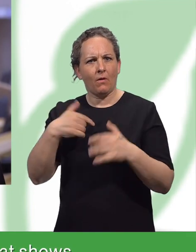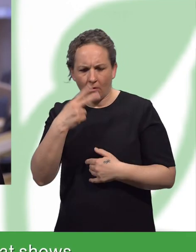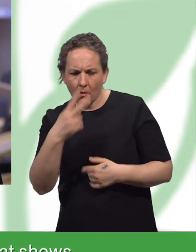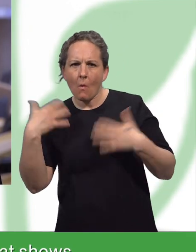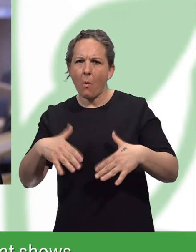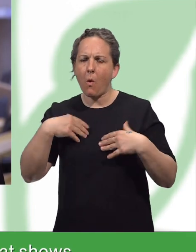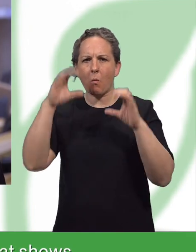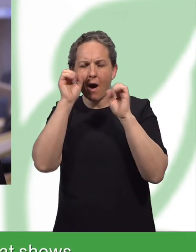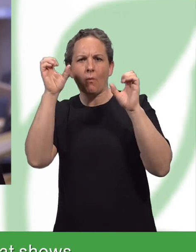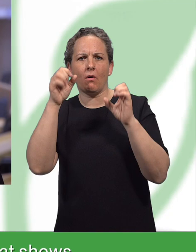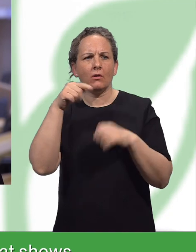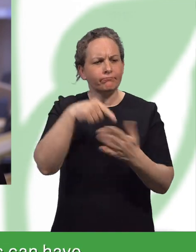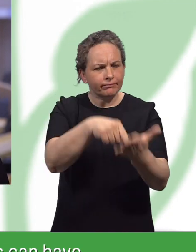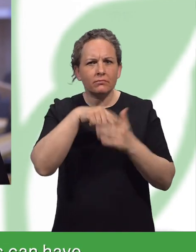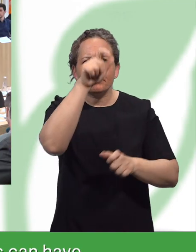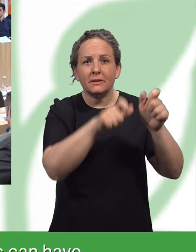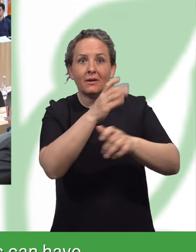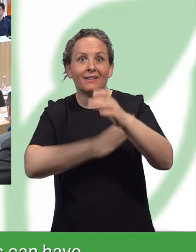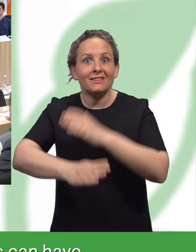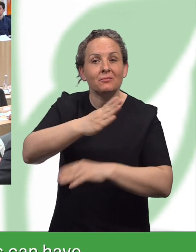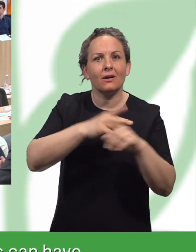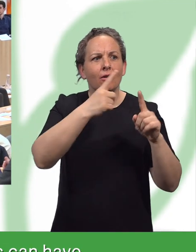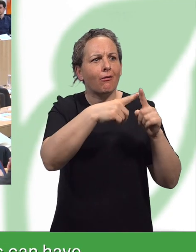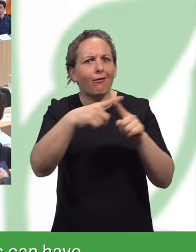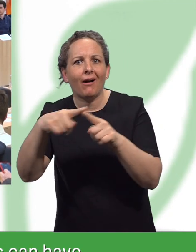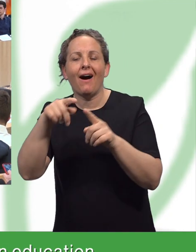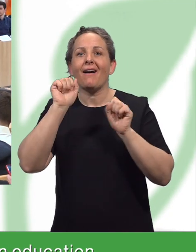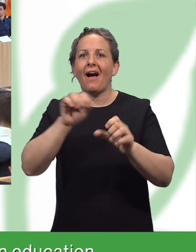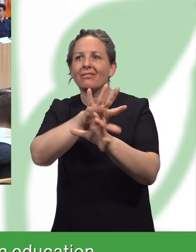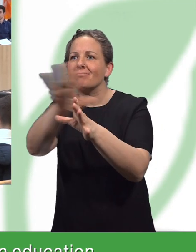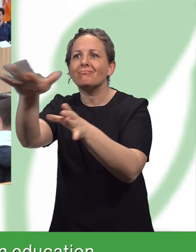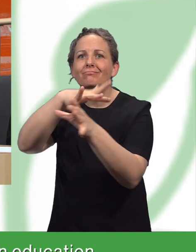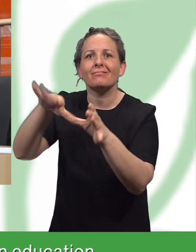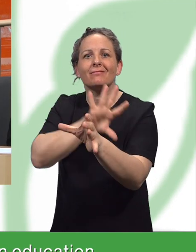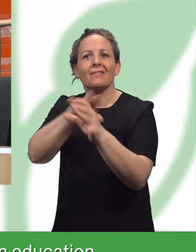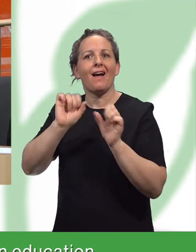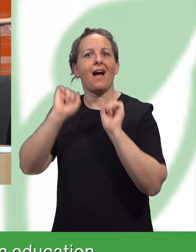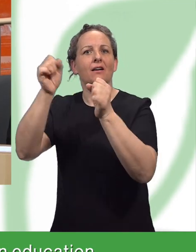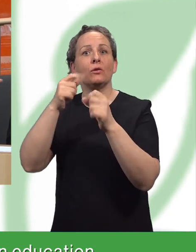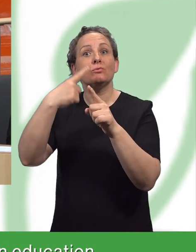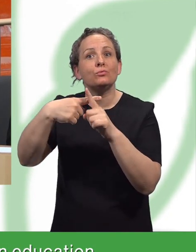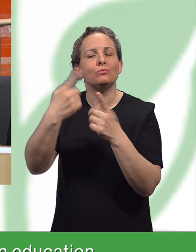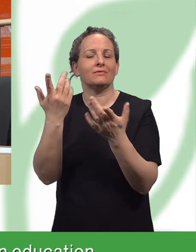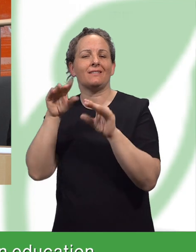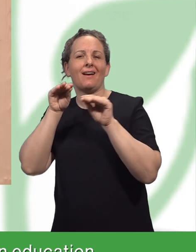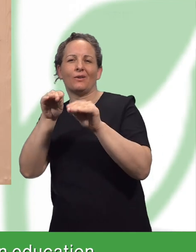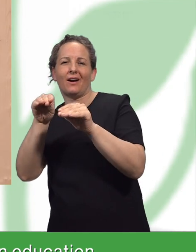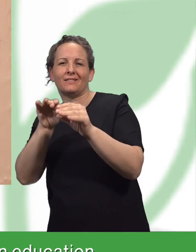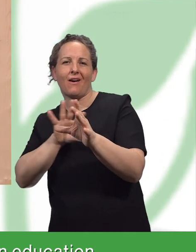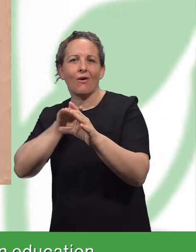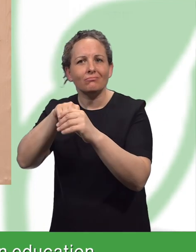Eine beeindruckende Veranstaltung, die zeigt, wie es möglich ist, dass behinderte Menschen Teilhabe an der Gesellschaft, vor allem an der Bildung, haben können.